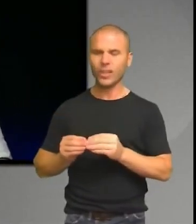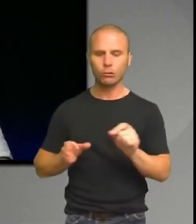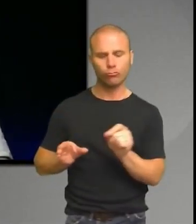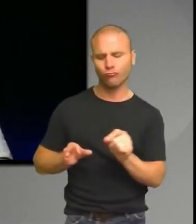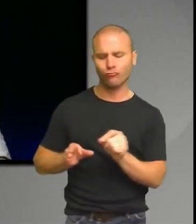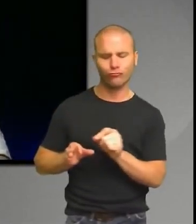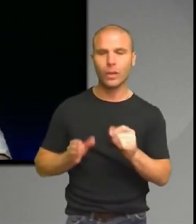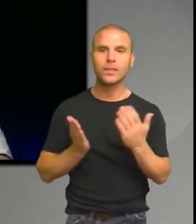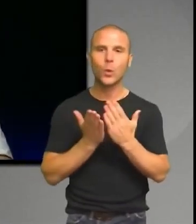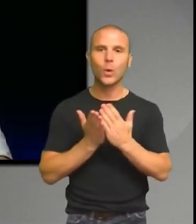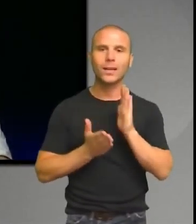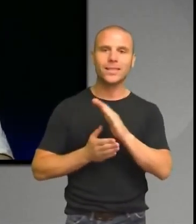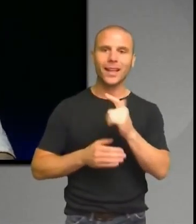ville använda ett här teleskop istället som var mycket större och bättre.